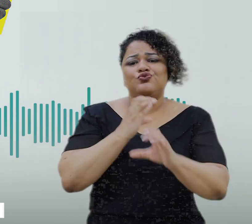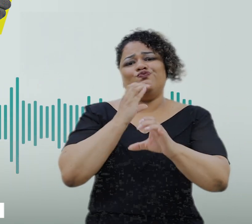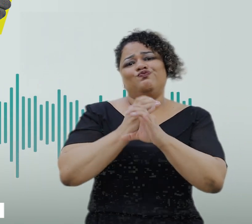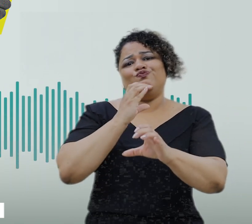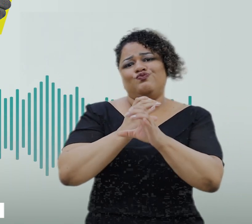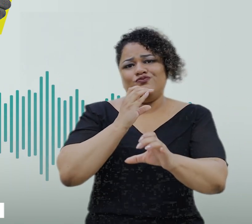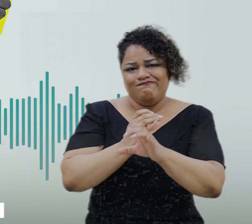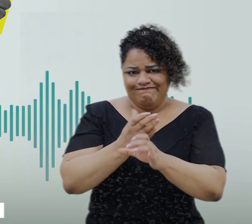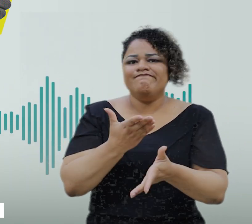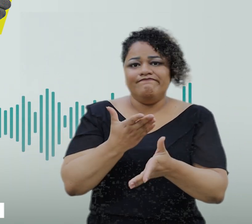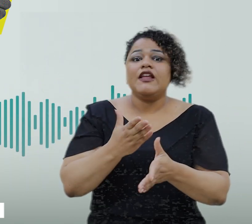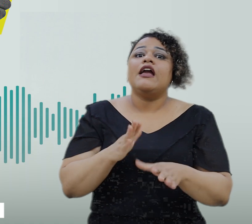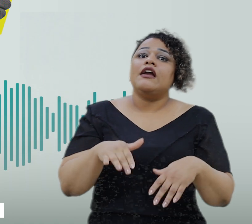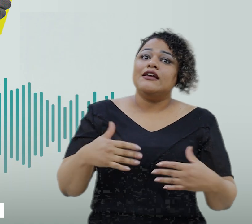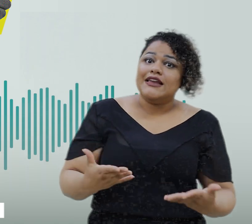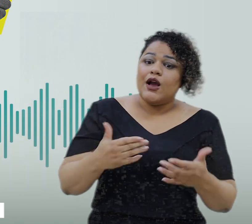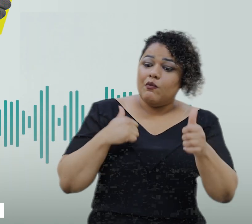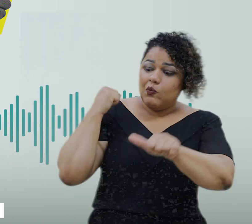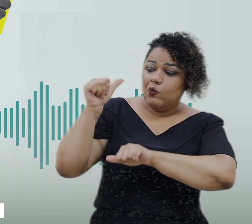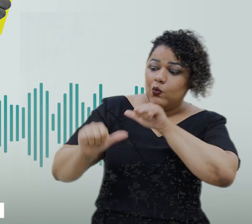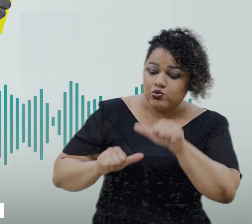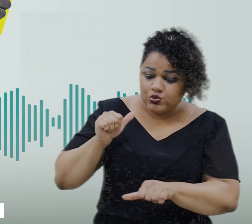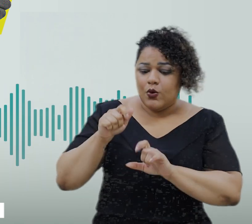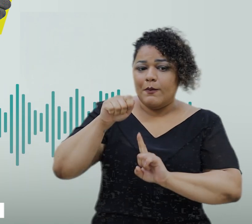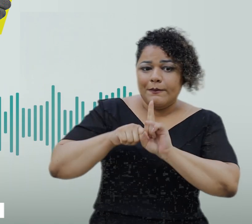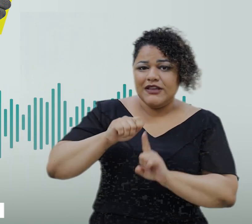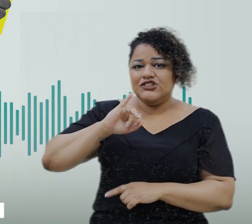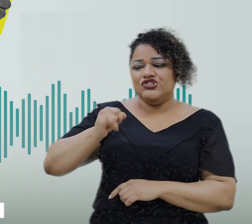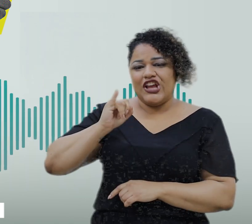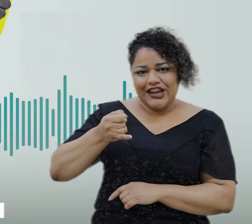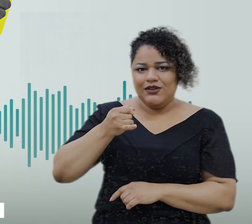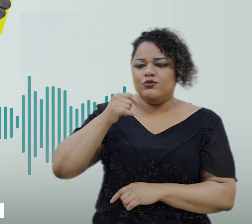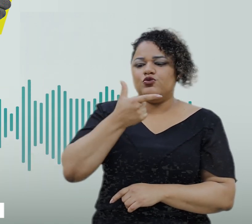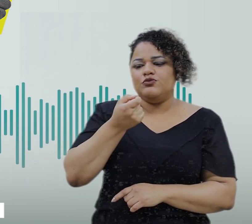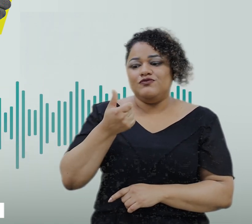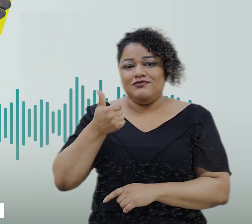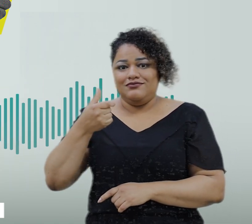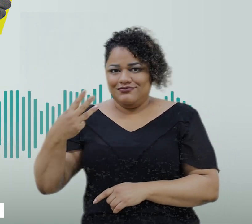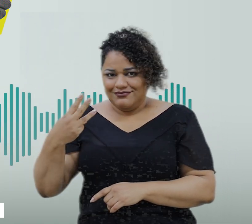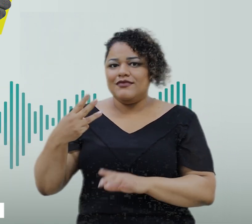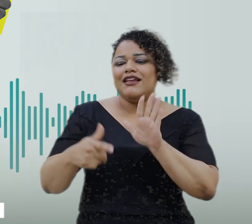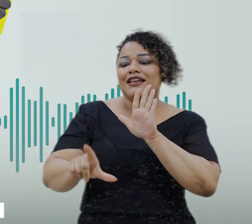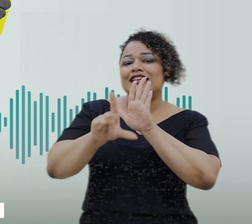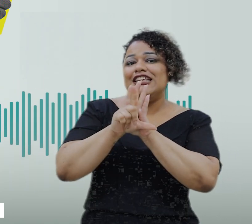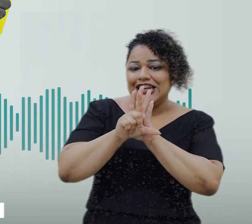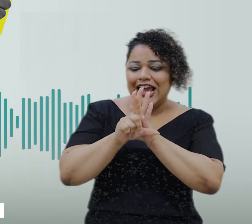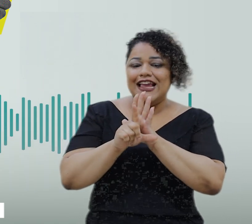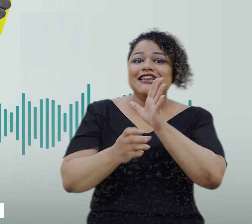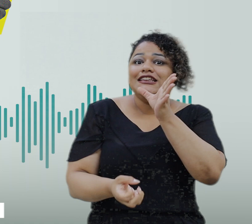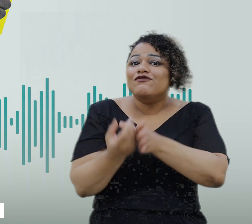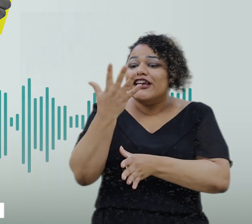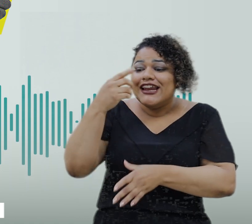nos atendimentos de saúde. A situação mudou em janeiro de 2023, quando uma lei